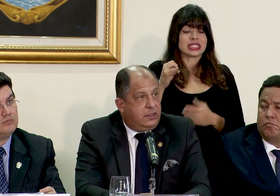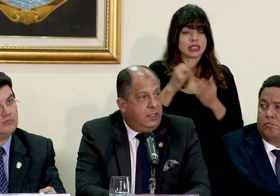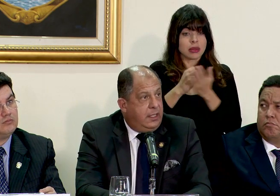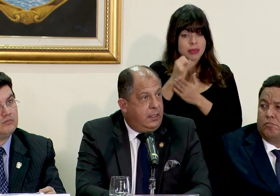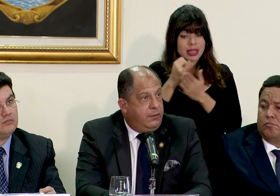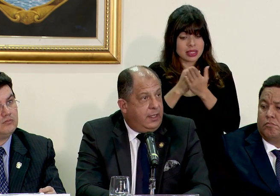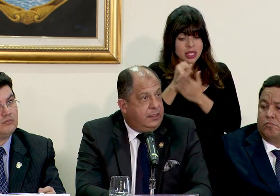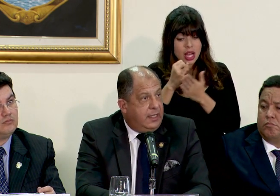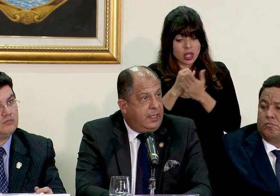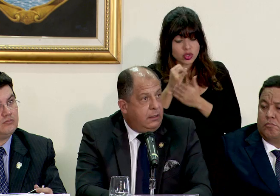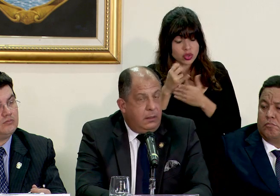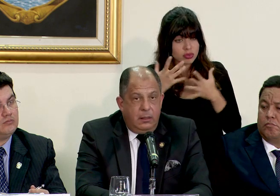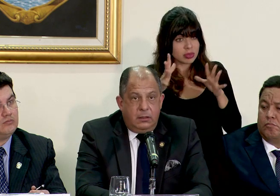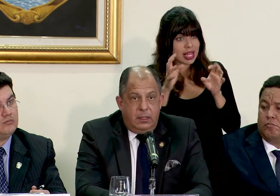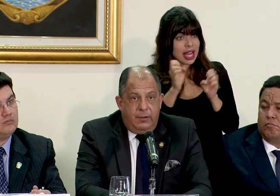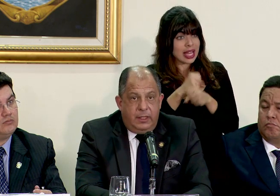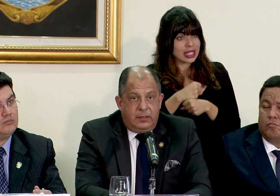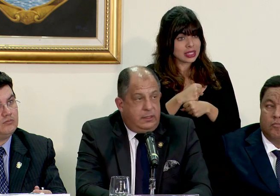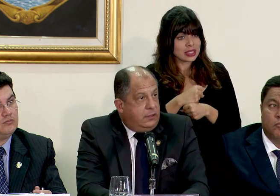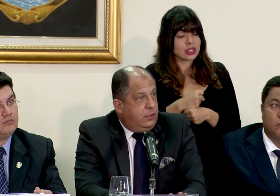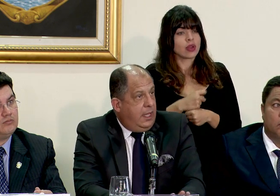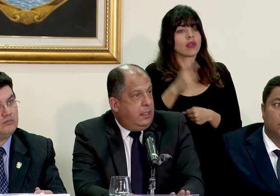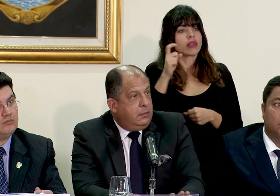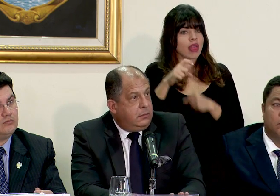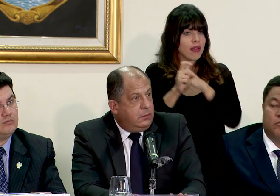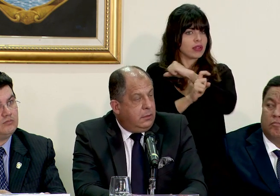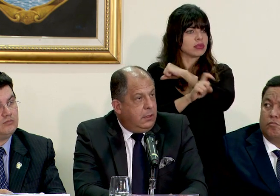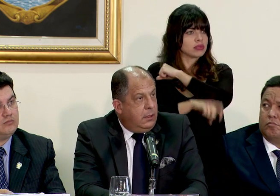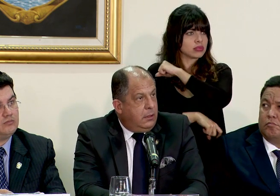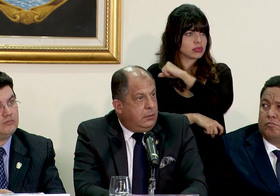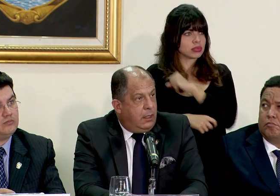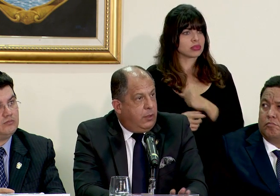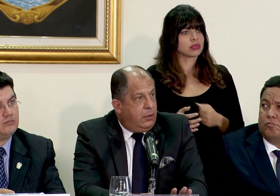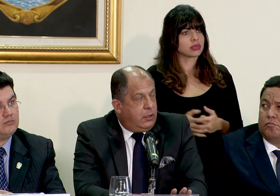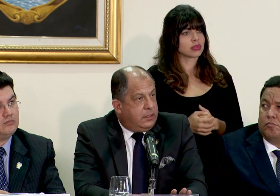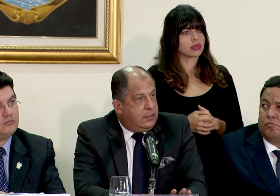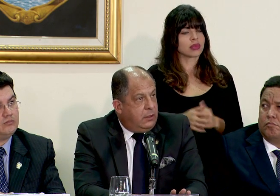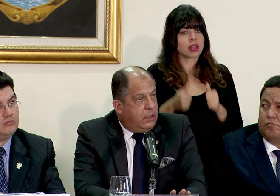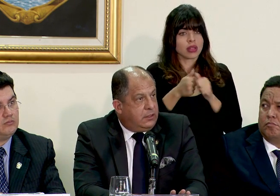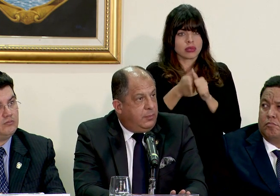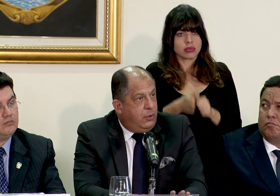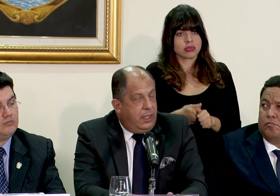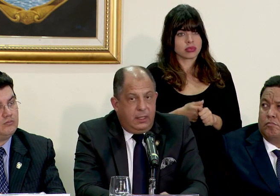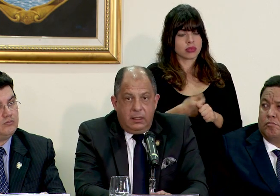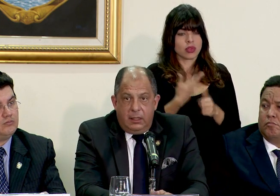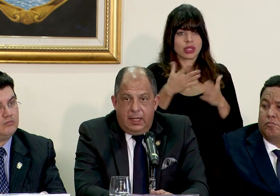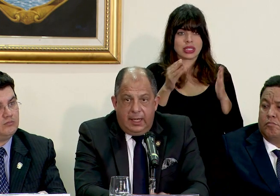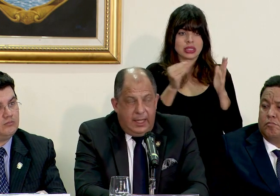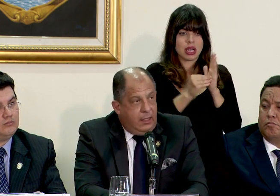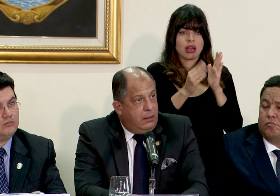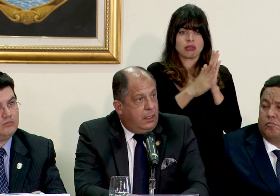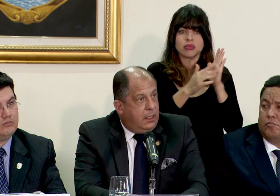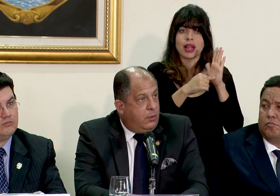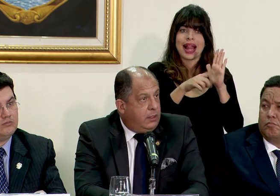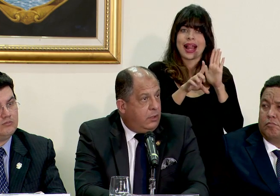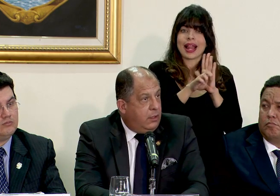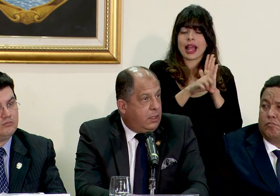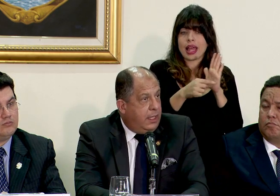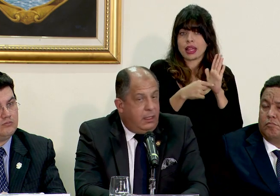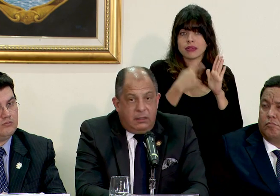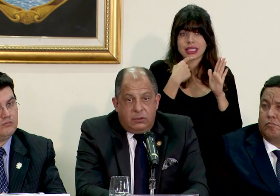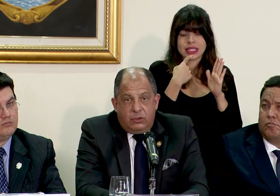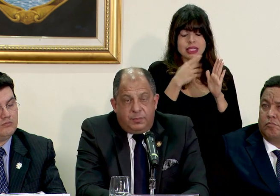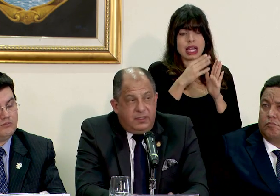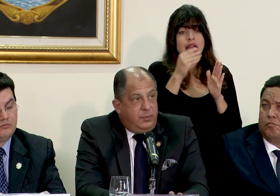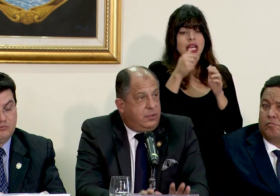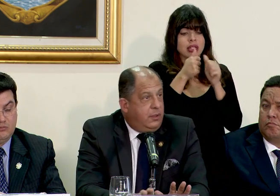investigación esté realizada debe ser sancionada de acuerdo a lo que estipula la ley y de acuerdo a